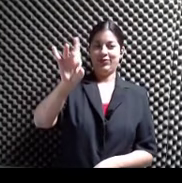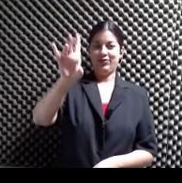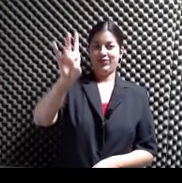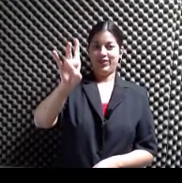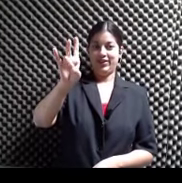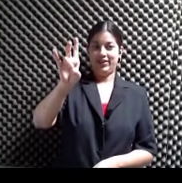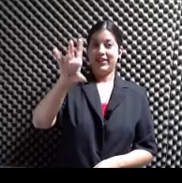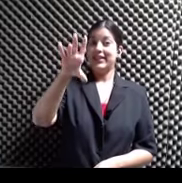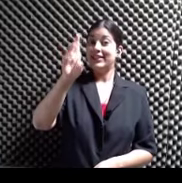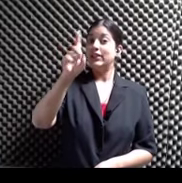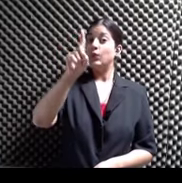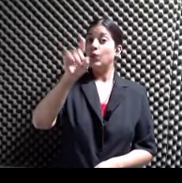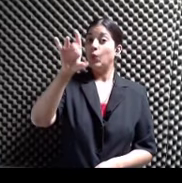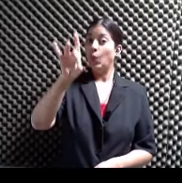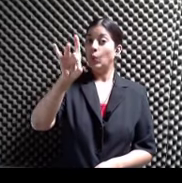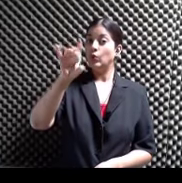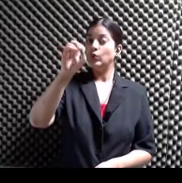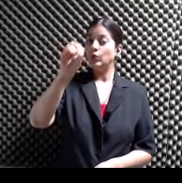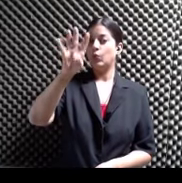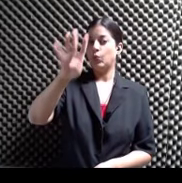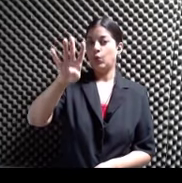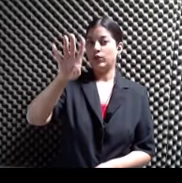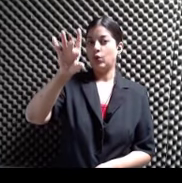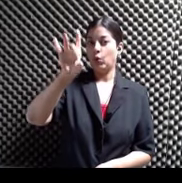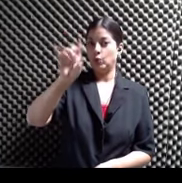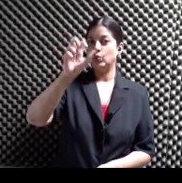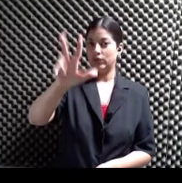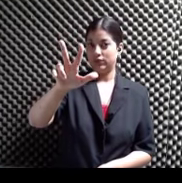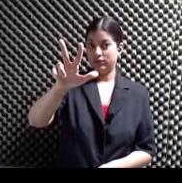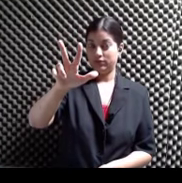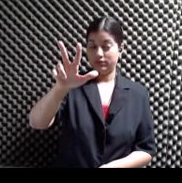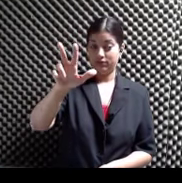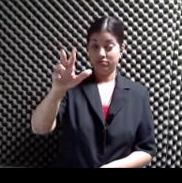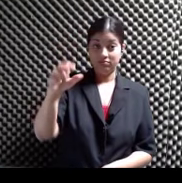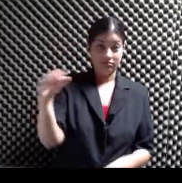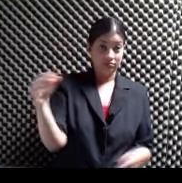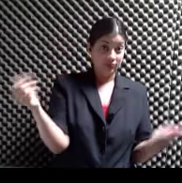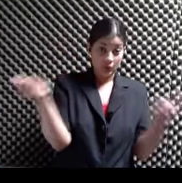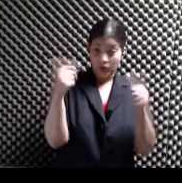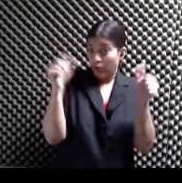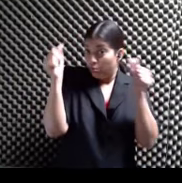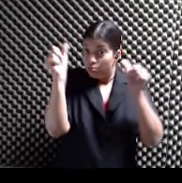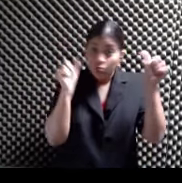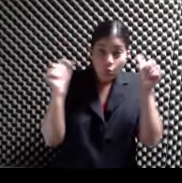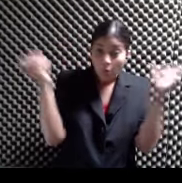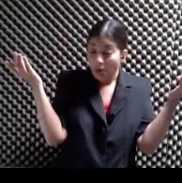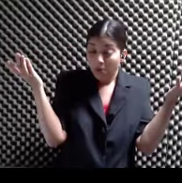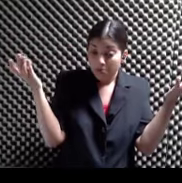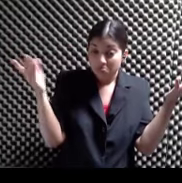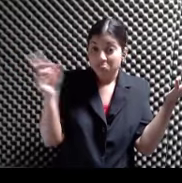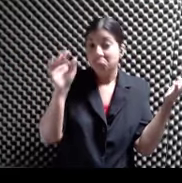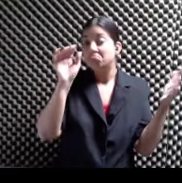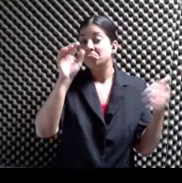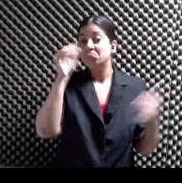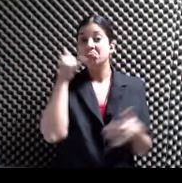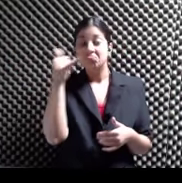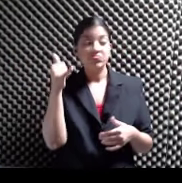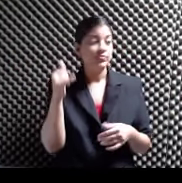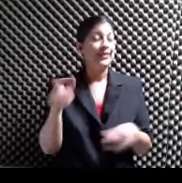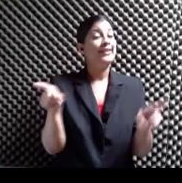787-718-0483 Para cualquier duda ¿Verdad? Y también Tengo que decir Rapidito Que